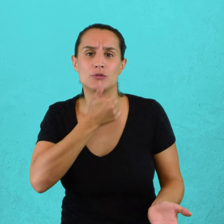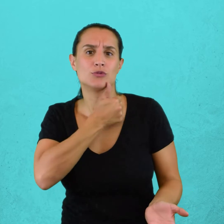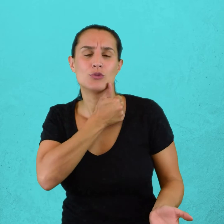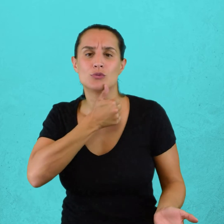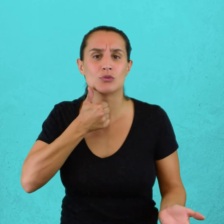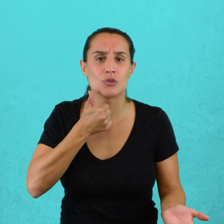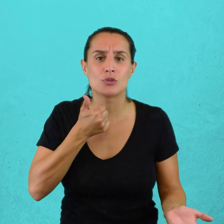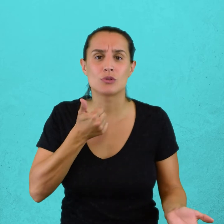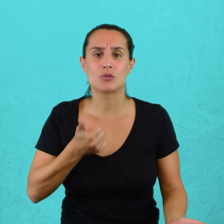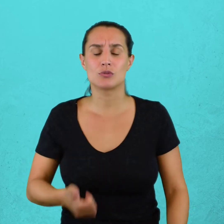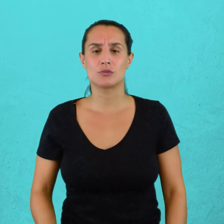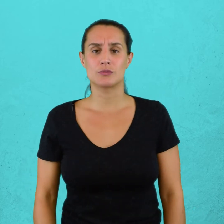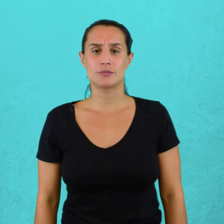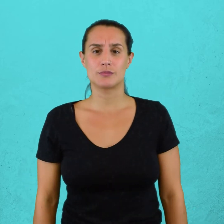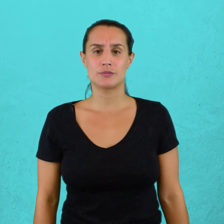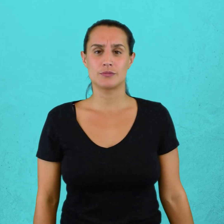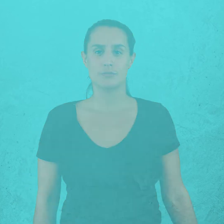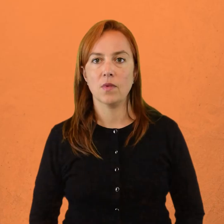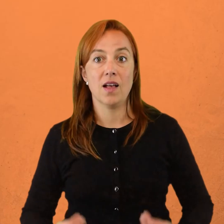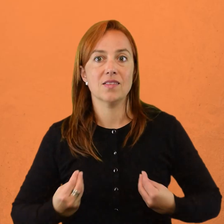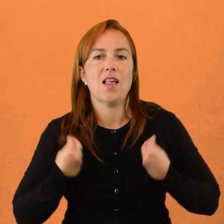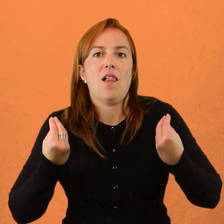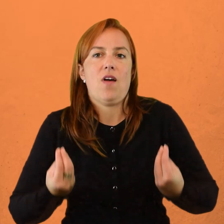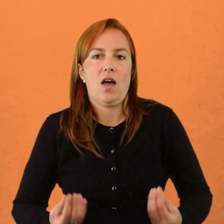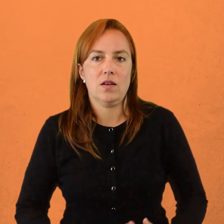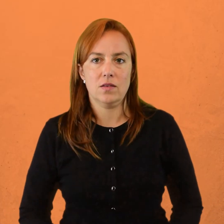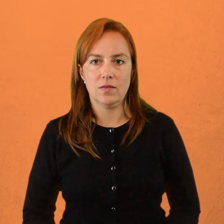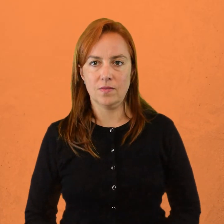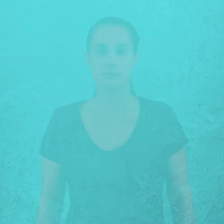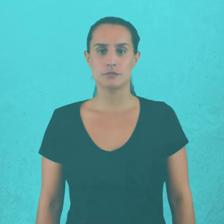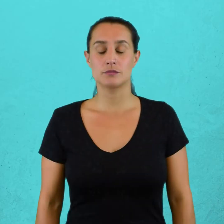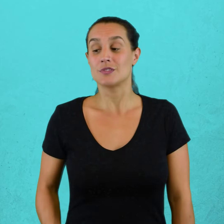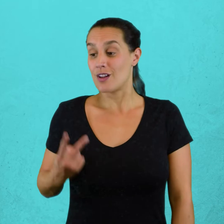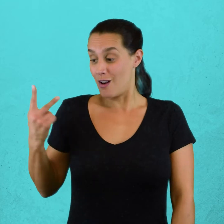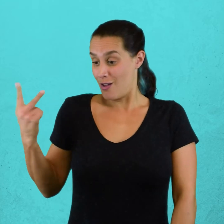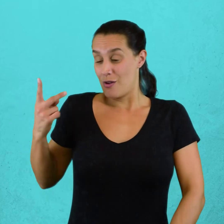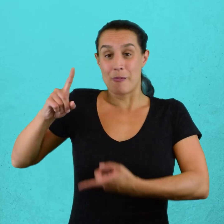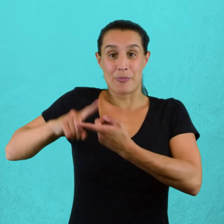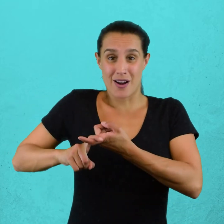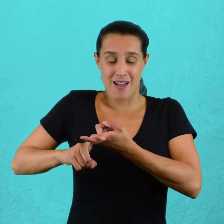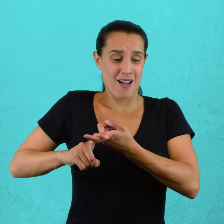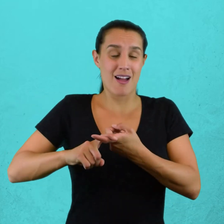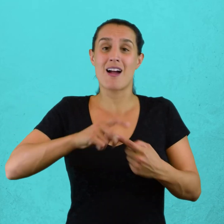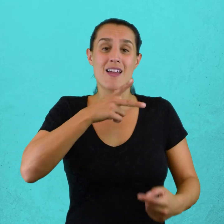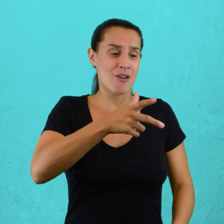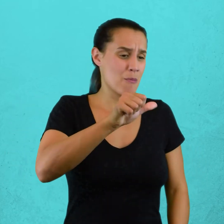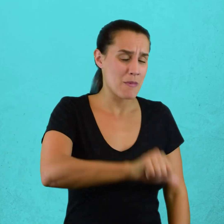salvar, de una vez para siempre, la santidad de su